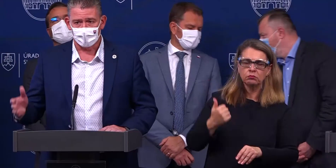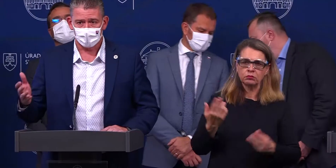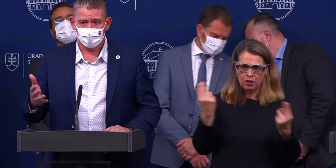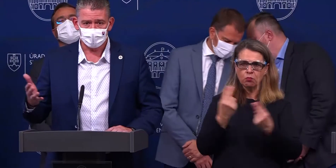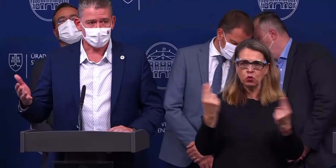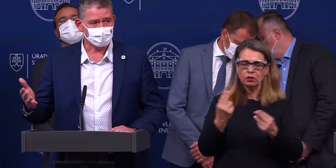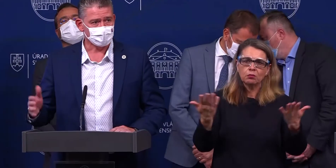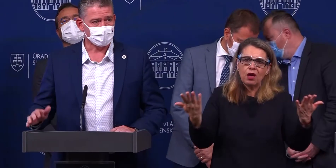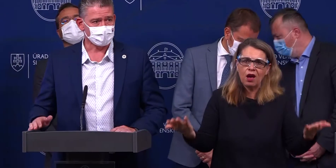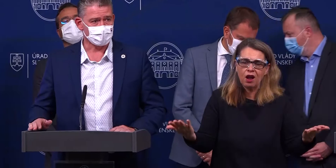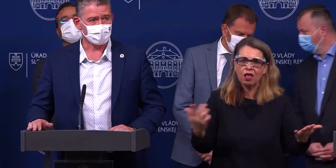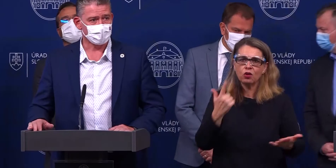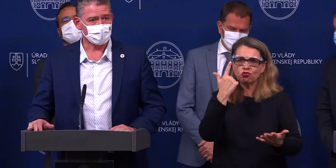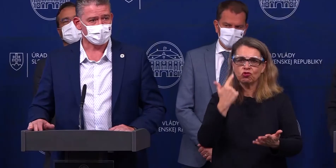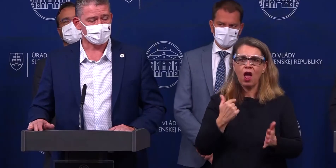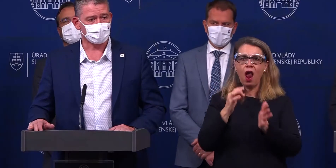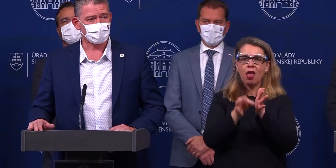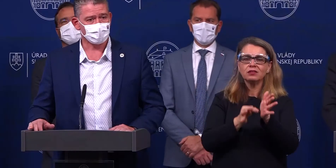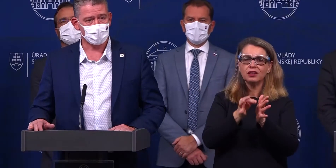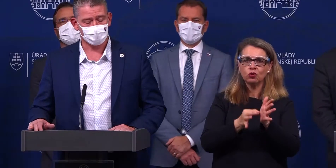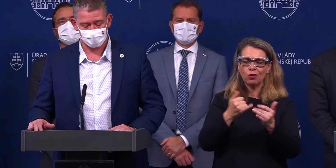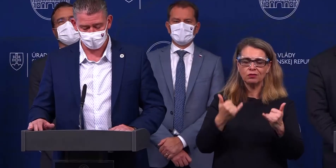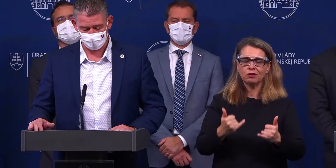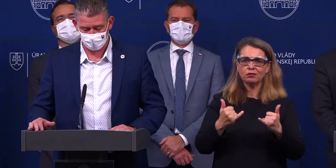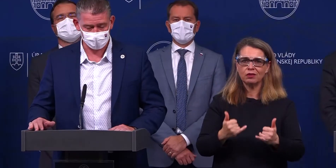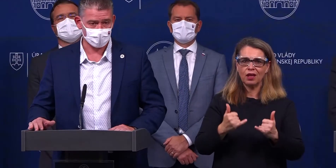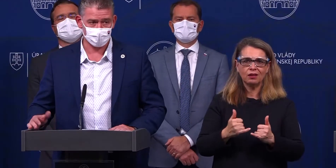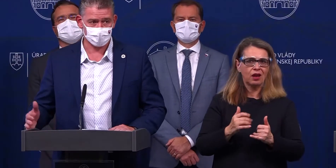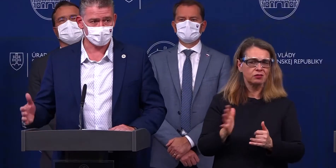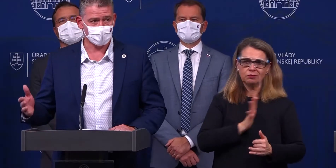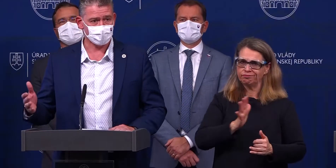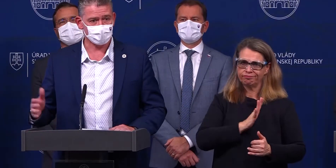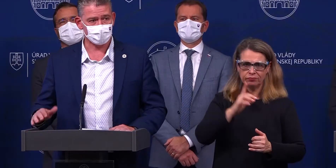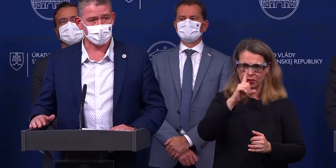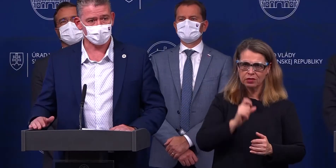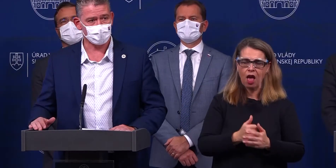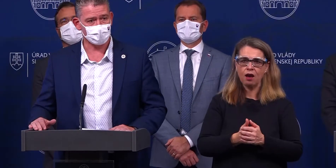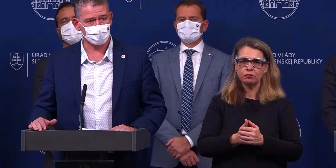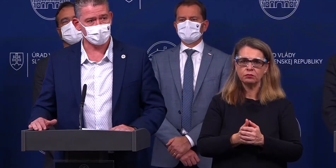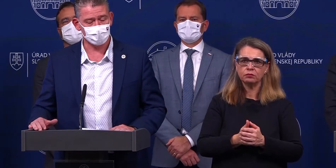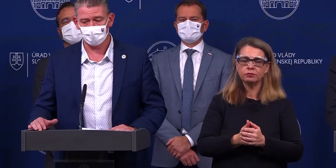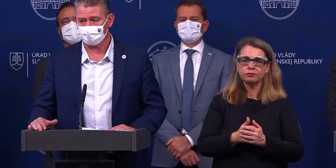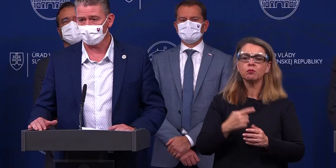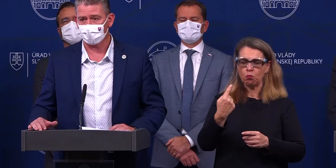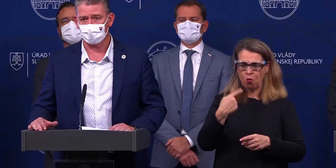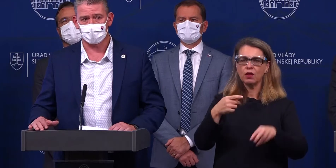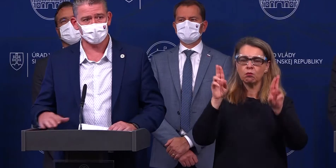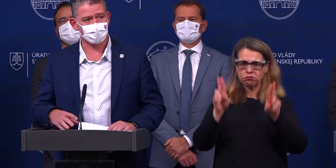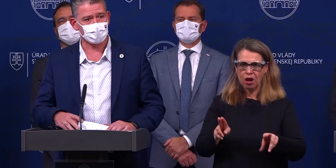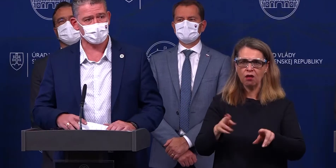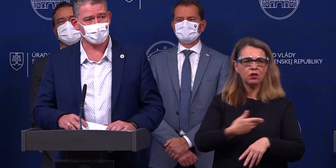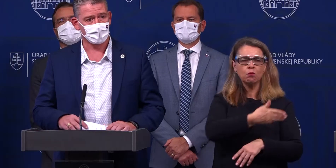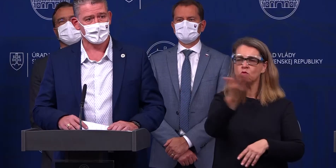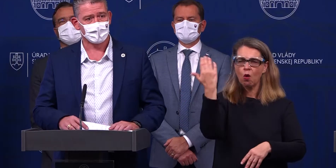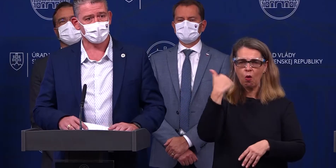ale bohužiaľ tá situácia sa vyvinula tak, ak sa vyvinula. Je treba povedať objektívne, že áno, veľa ľudí jednoducho tie opatrenia